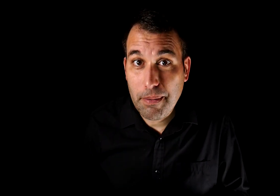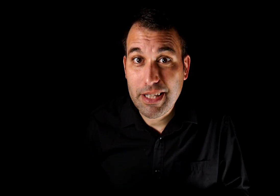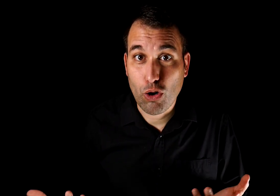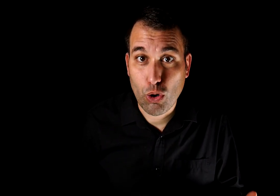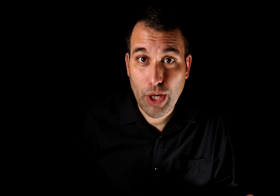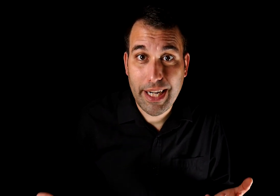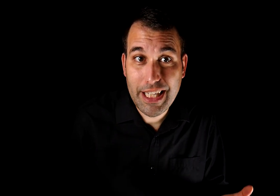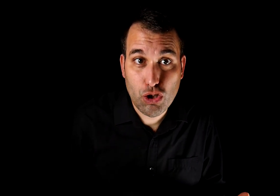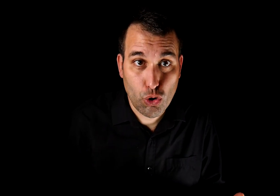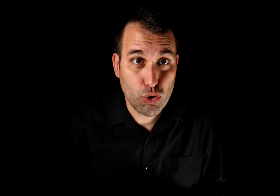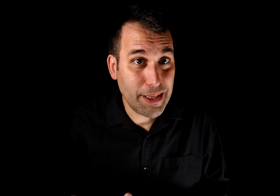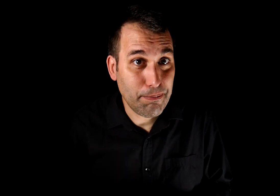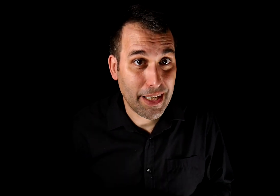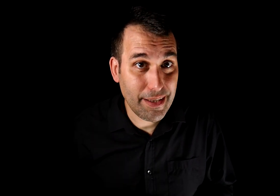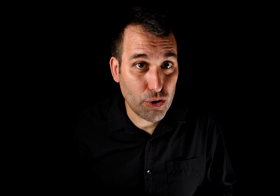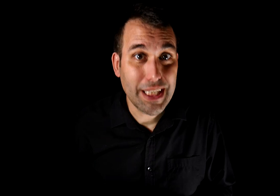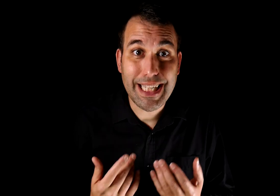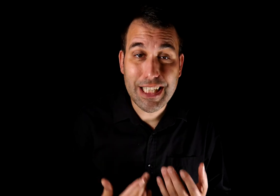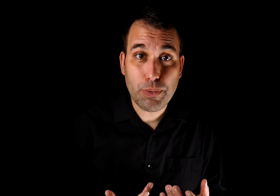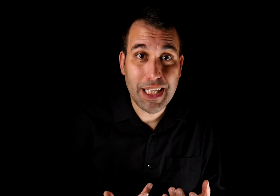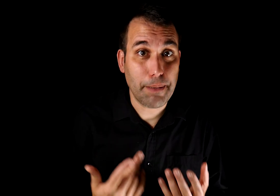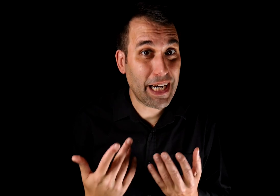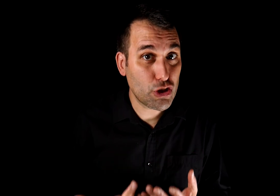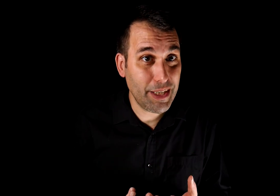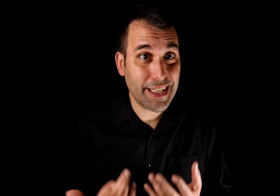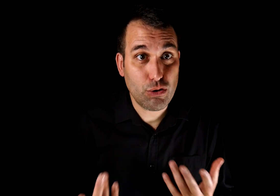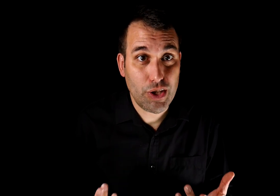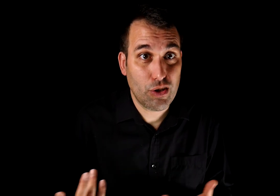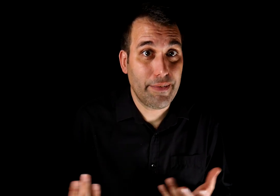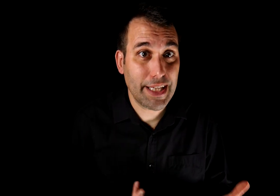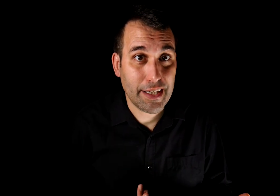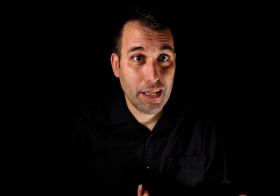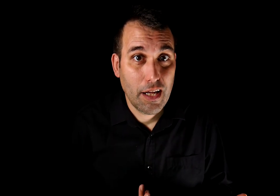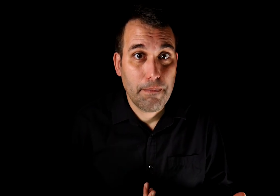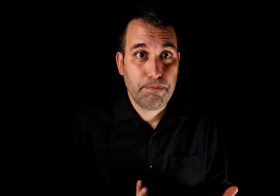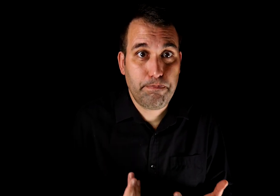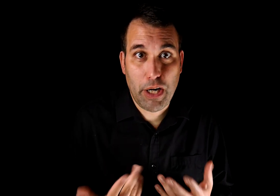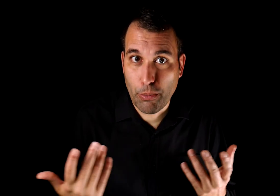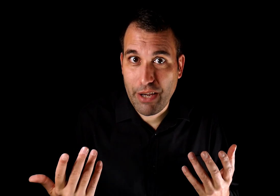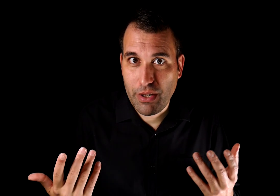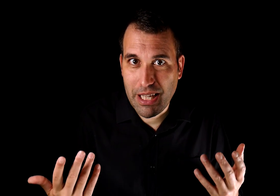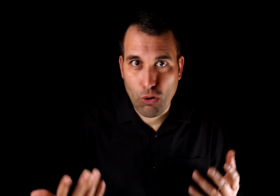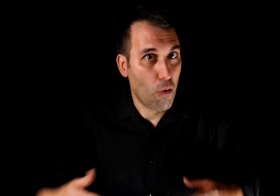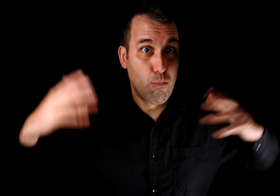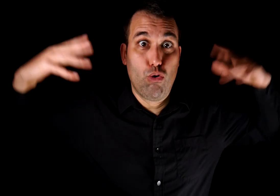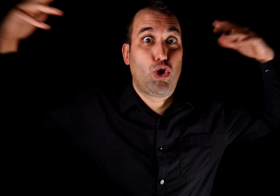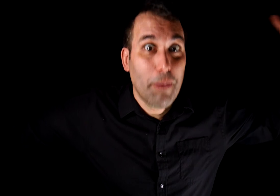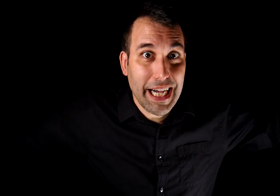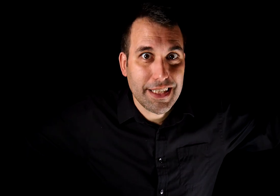posiblemente corroborar eso con un simple recibo sería suficiente para asumir que estoy diciendo la verdad. Pero como he afirmado mucho más,